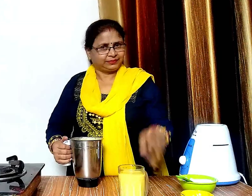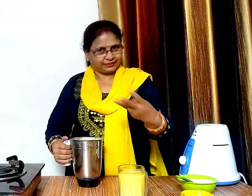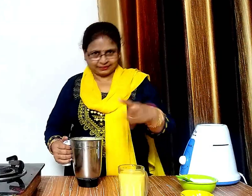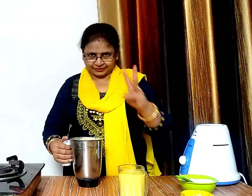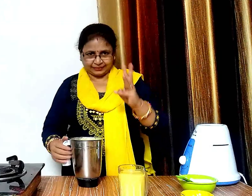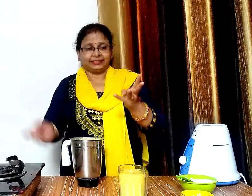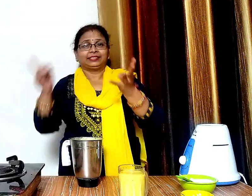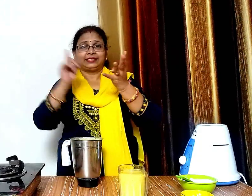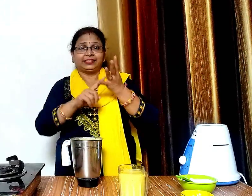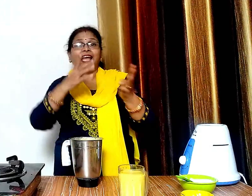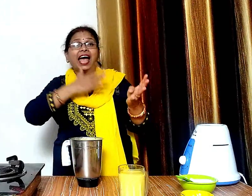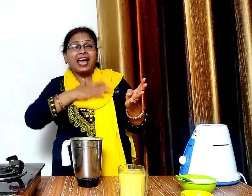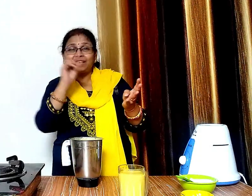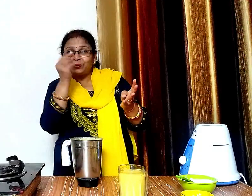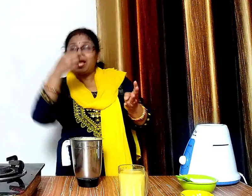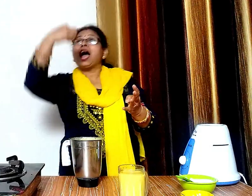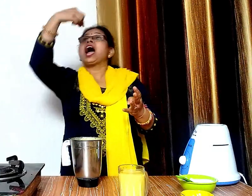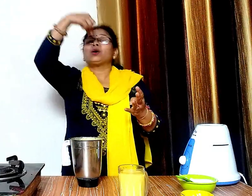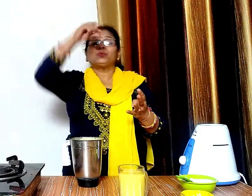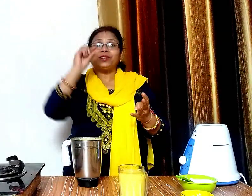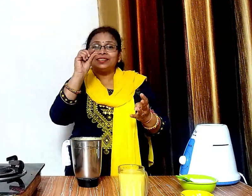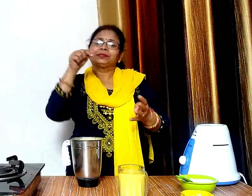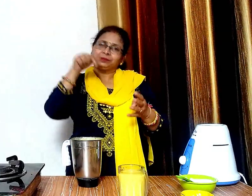मैंगो शीक बन कर तयार है अब हम अंगूर का शीक बनाएगे